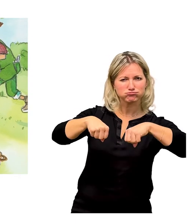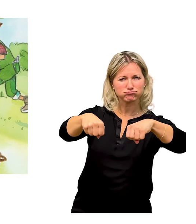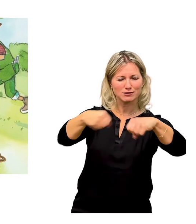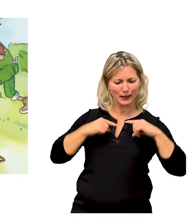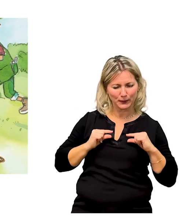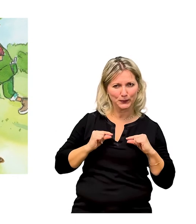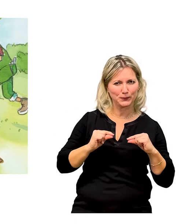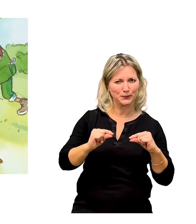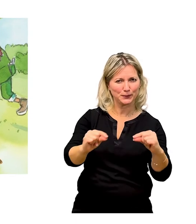Wiese ganz kurz.